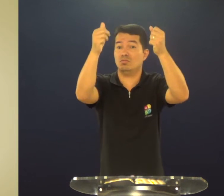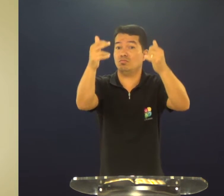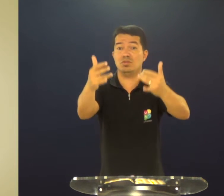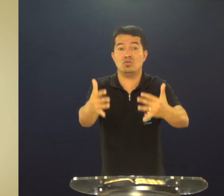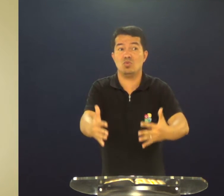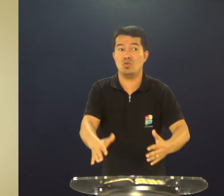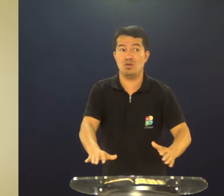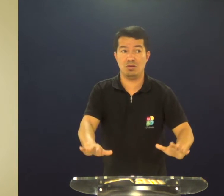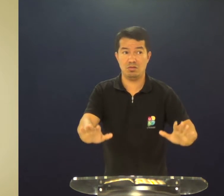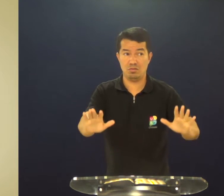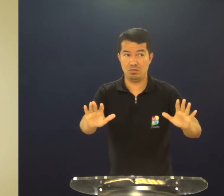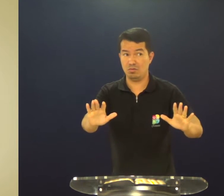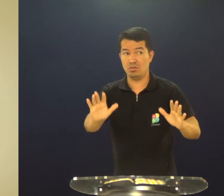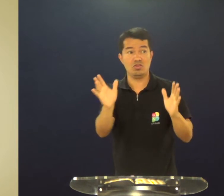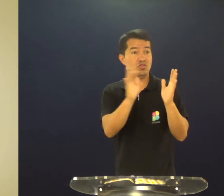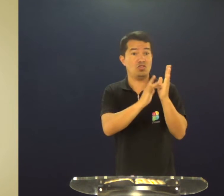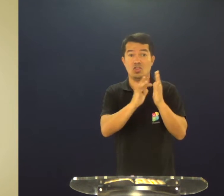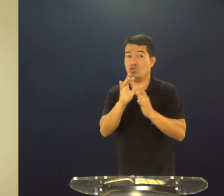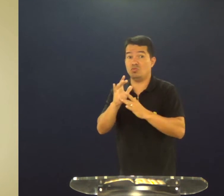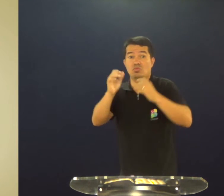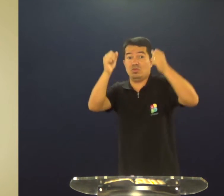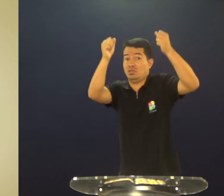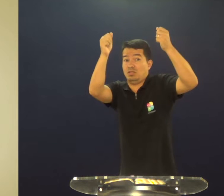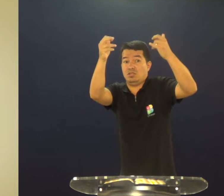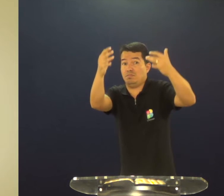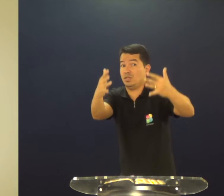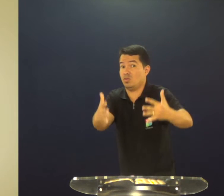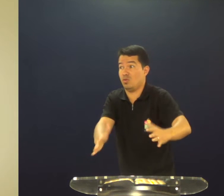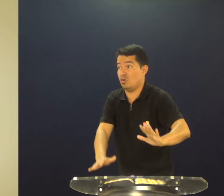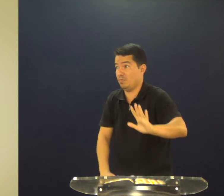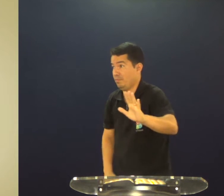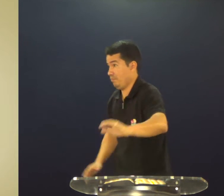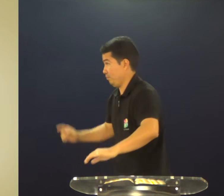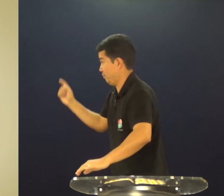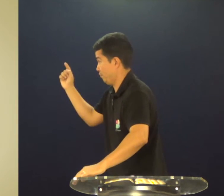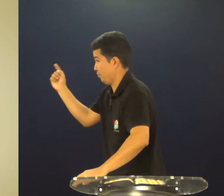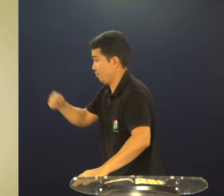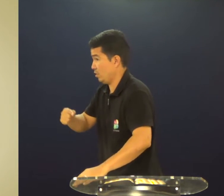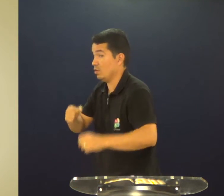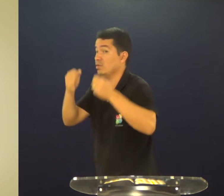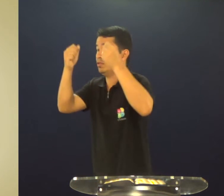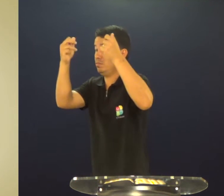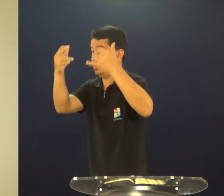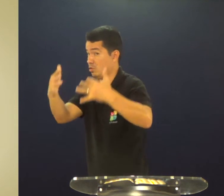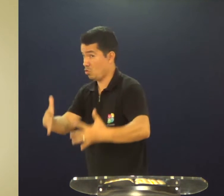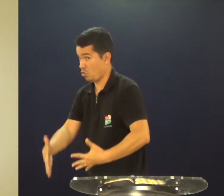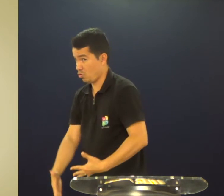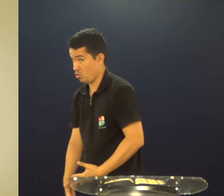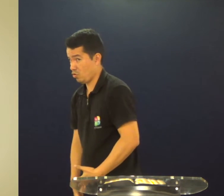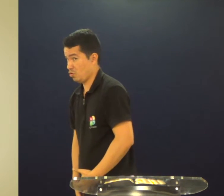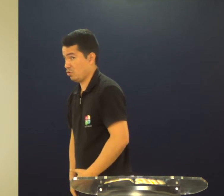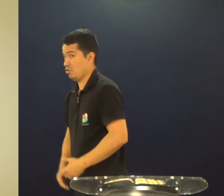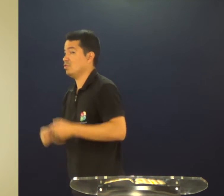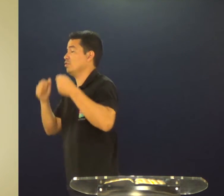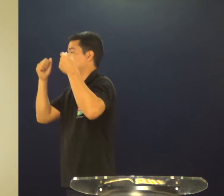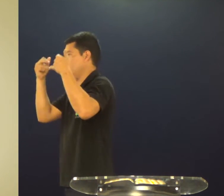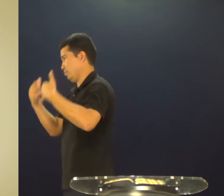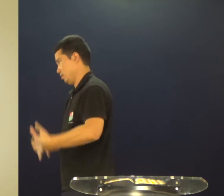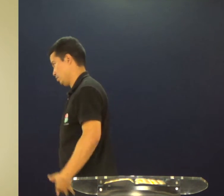Jesus, ele não explicou, Jesus não explicou, ele explicou, Jesus